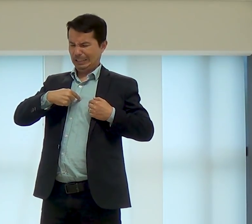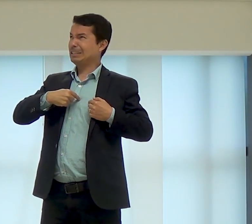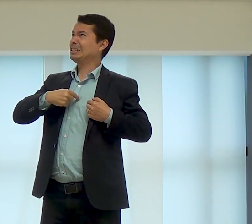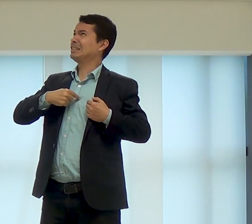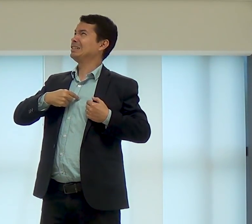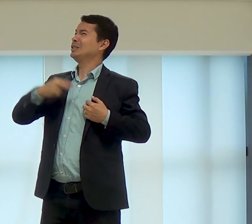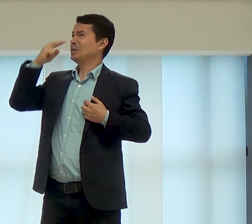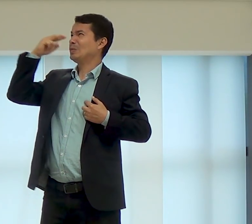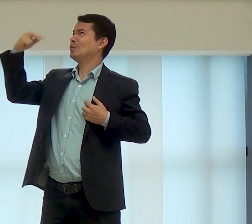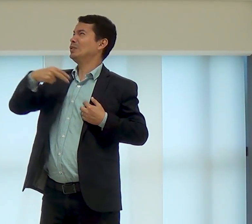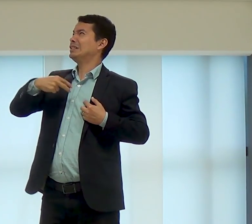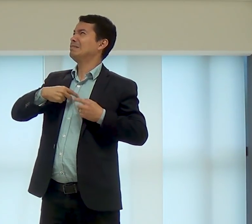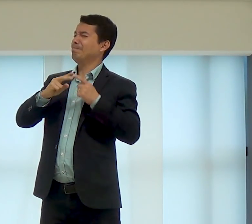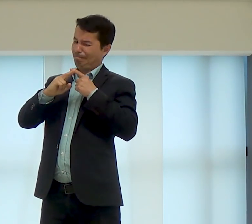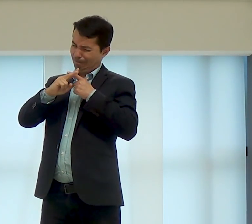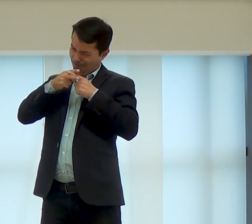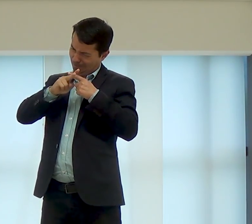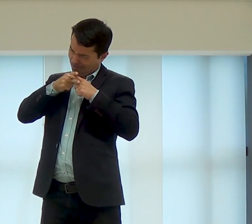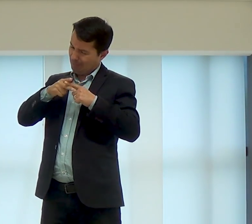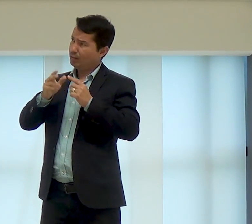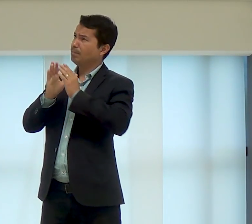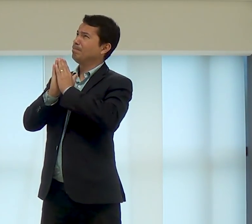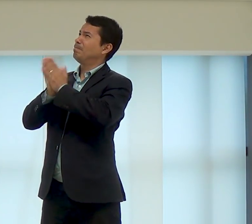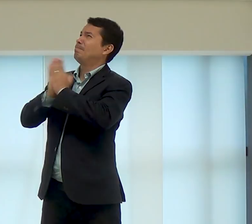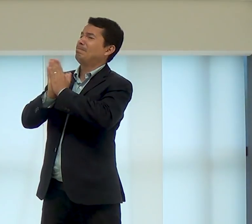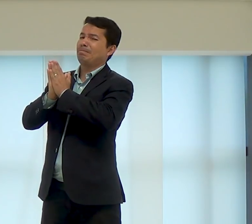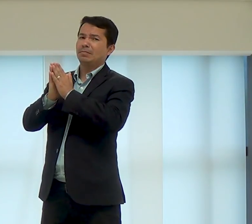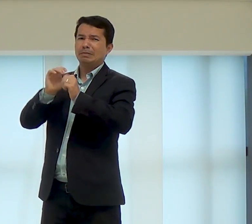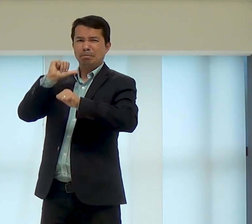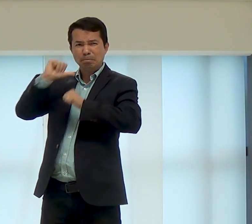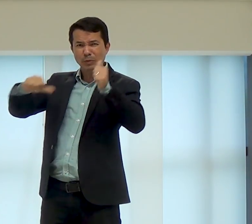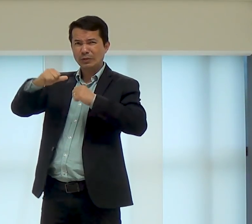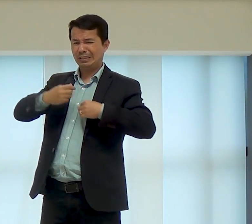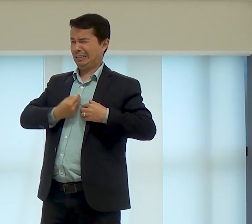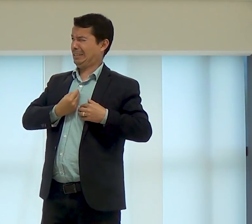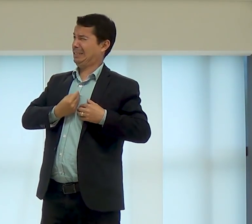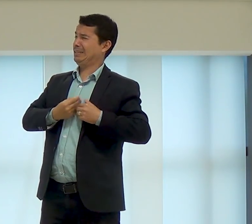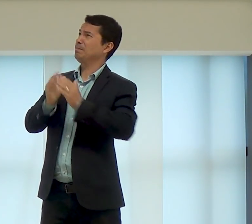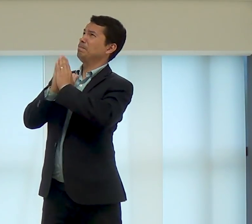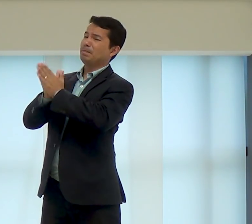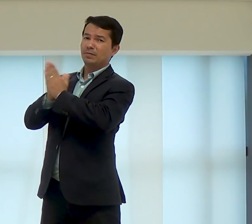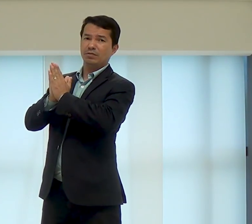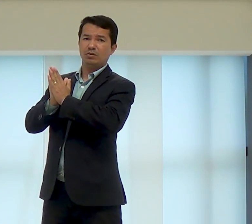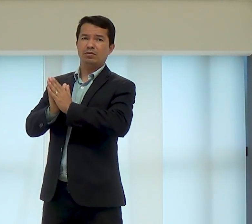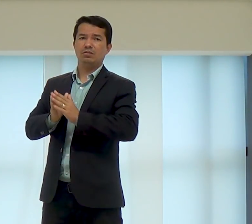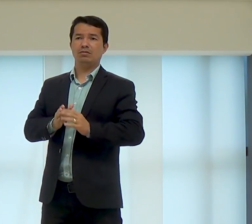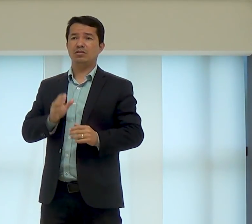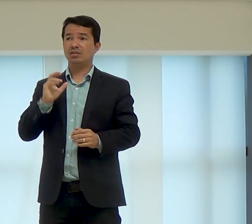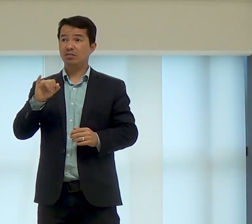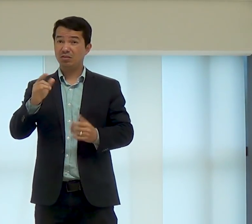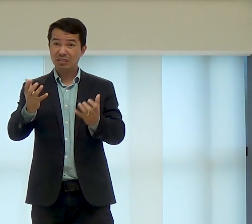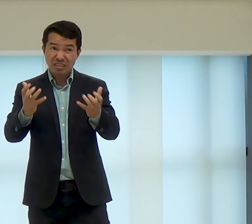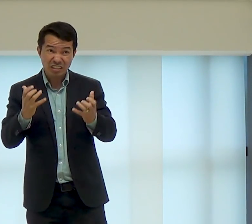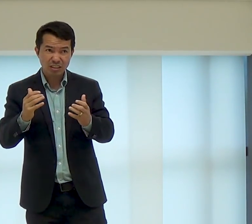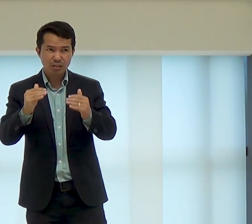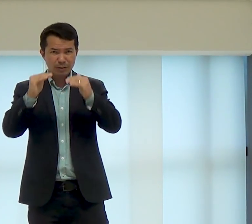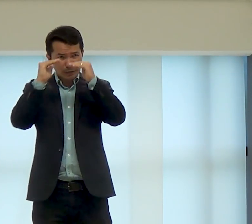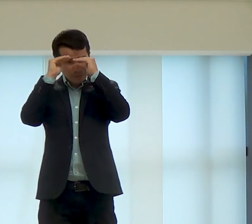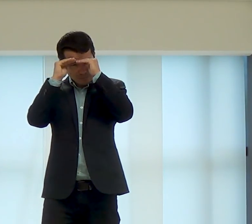o meu coração, olha, sobe o que tem dentro de mim, conserta, muda as coisas que há de errado, se você